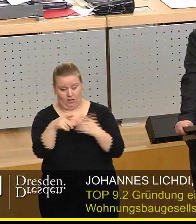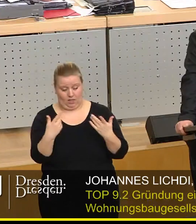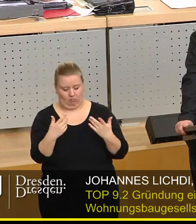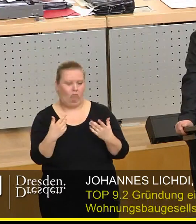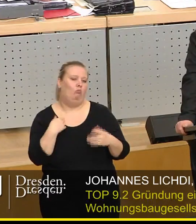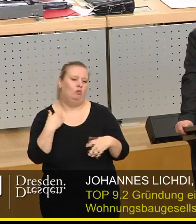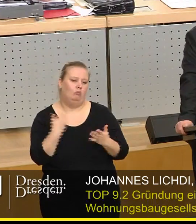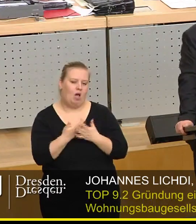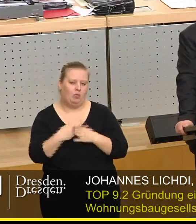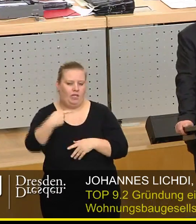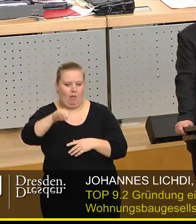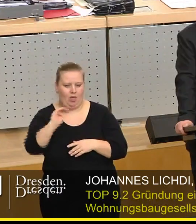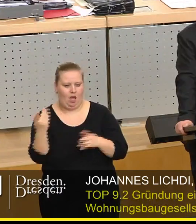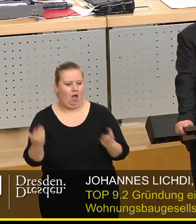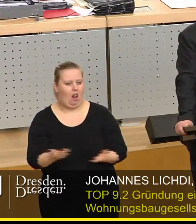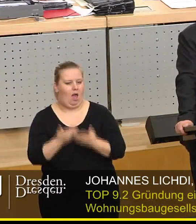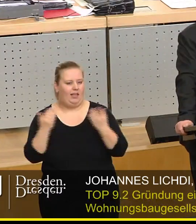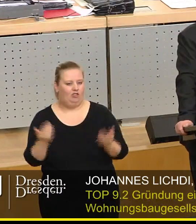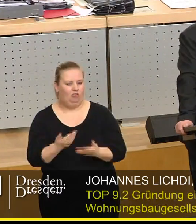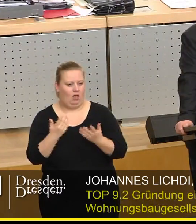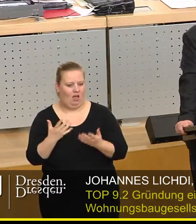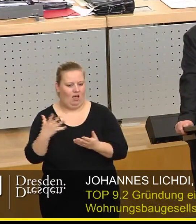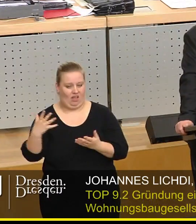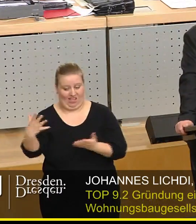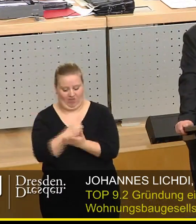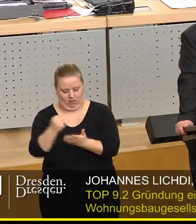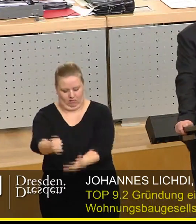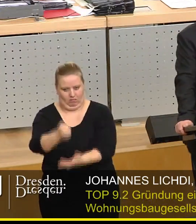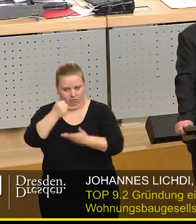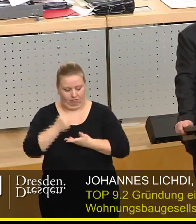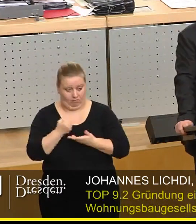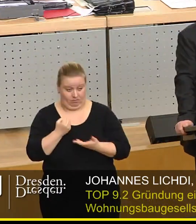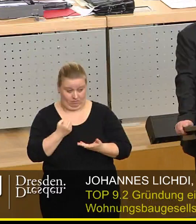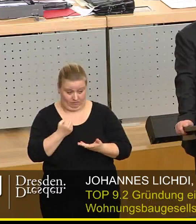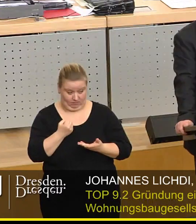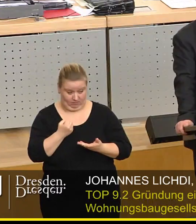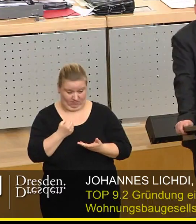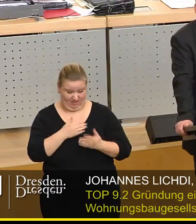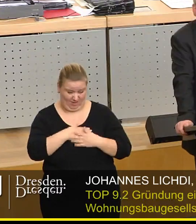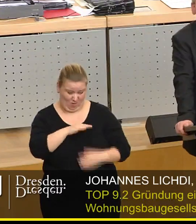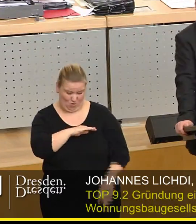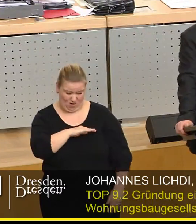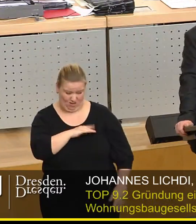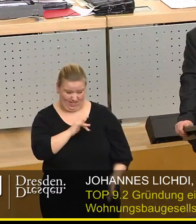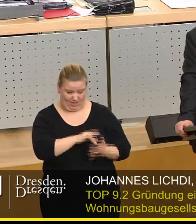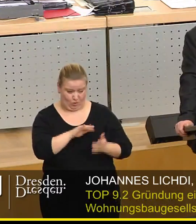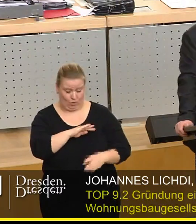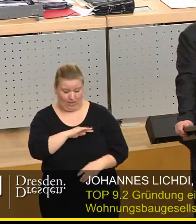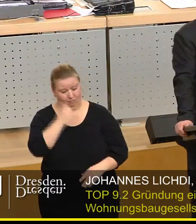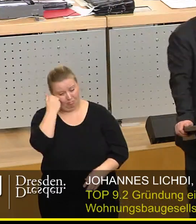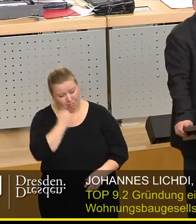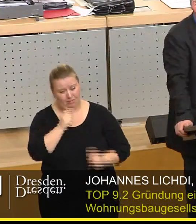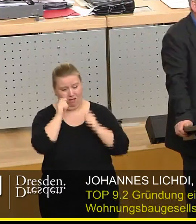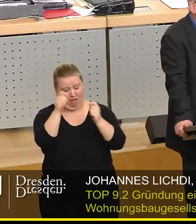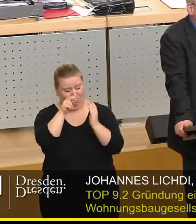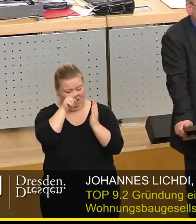sei leichter, aus einer GmbH und Co-KG Gewinne zu entnehmen. Liebe Kolleginnen und Kollegen, bitte nehmen Sie unseren Antrag zur